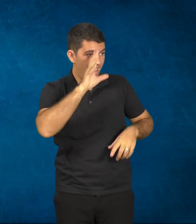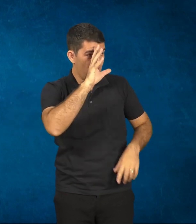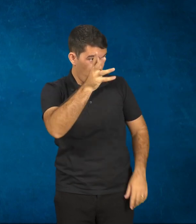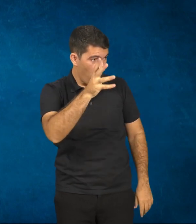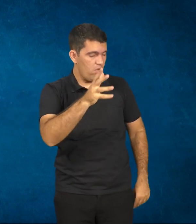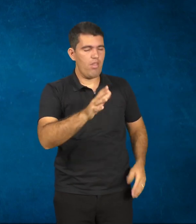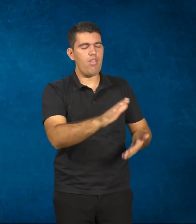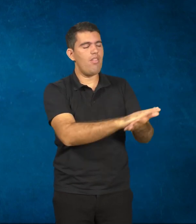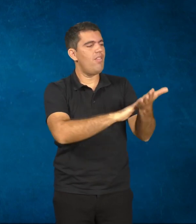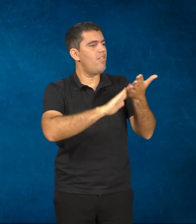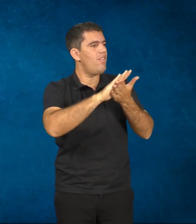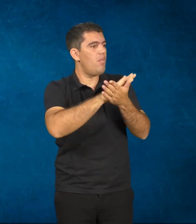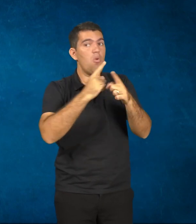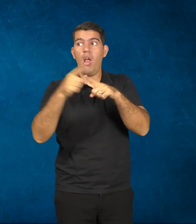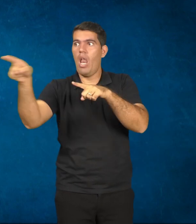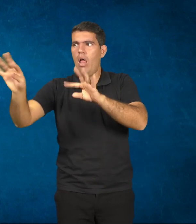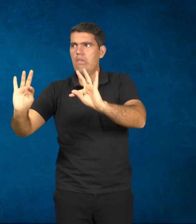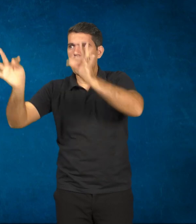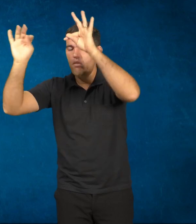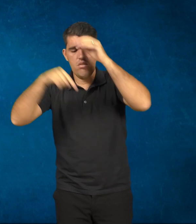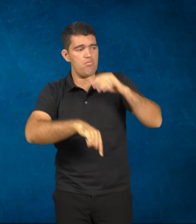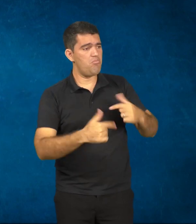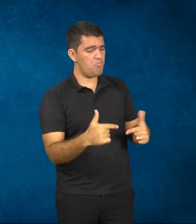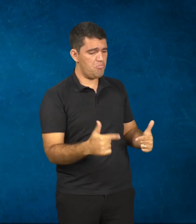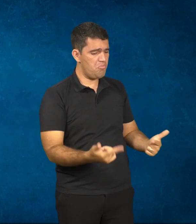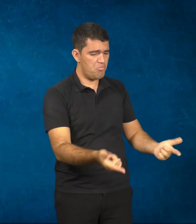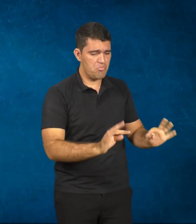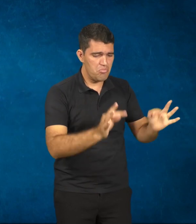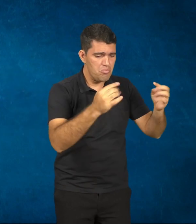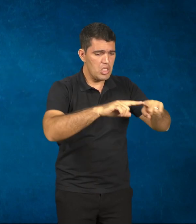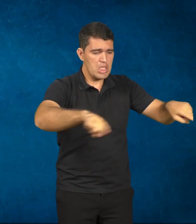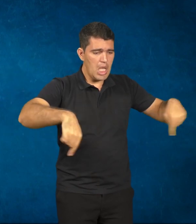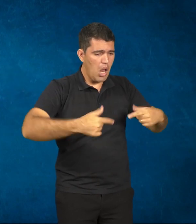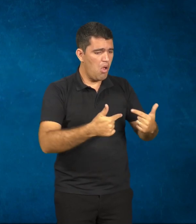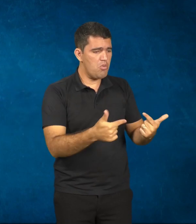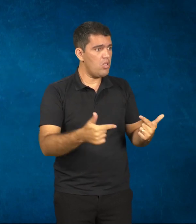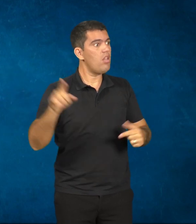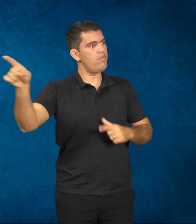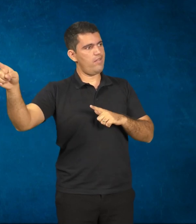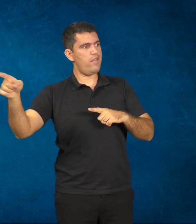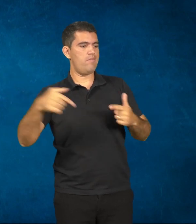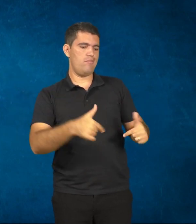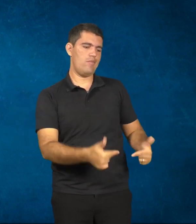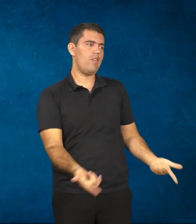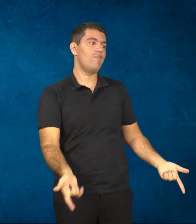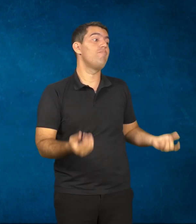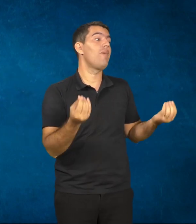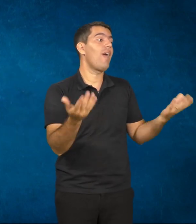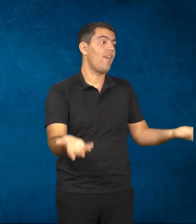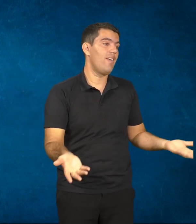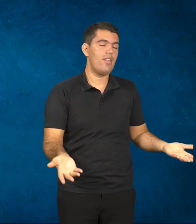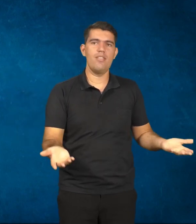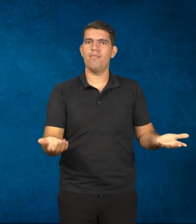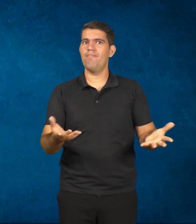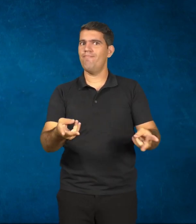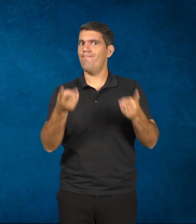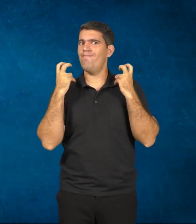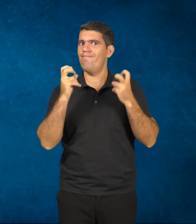na minha sala de aula eu não tenho esse computador, eu não tenho essa sala, eu não tenho esse ambiente. Então, isso sinalizou para a gente um caminho de mudança dessa